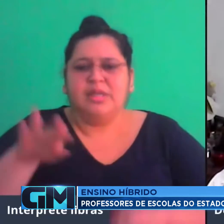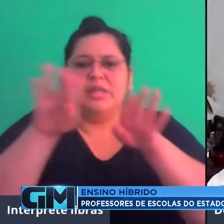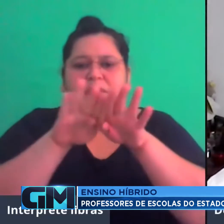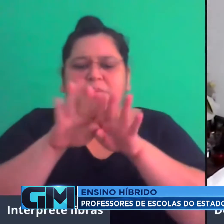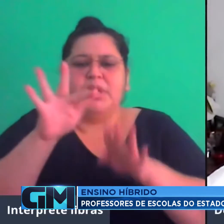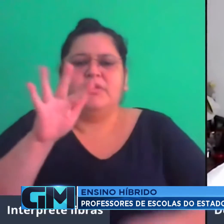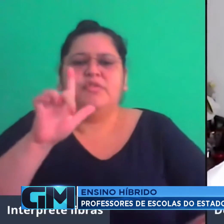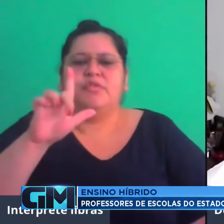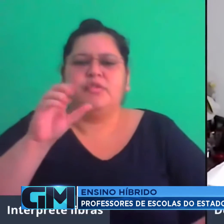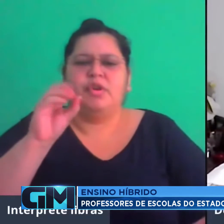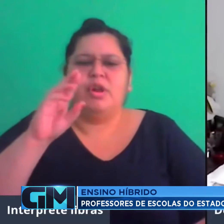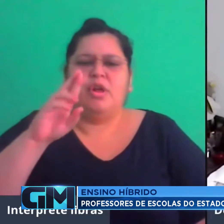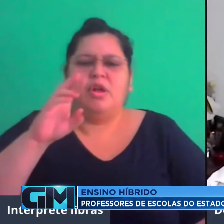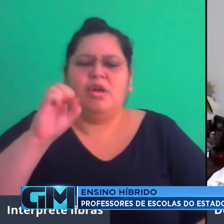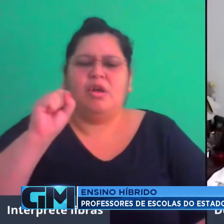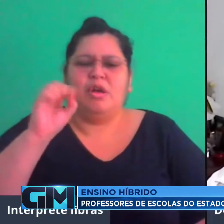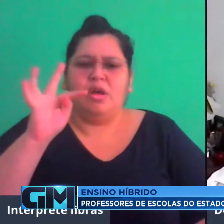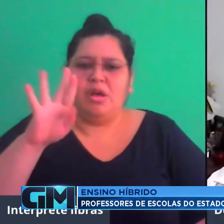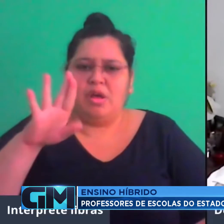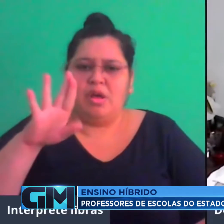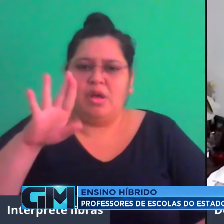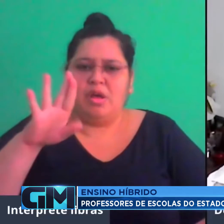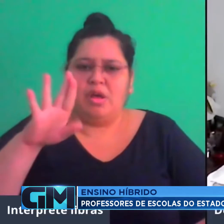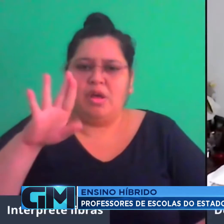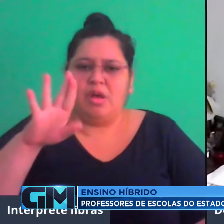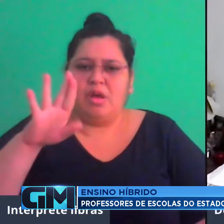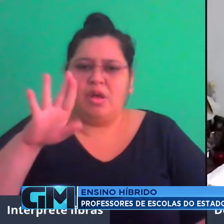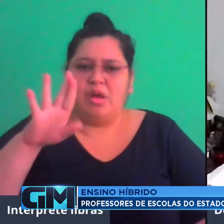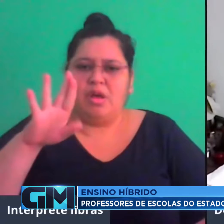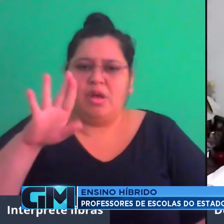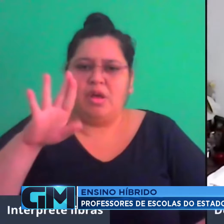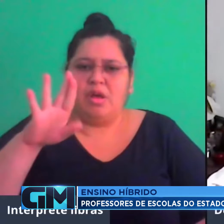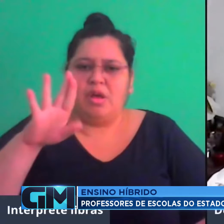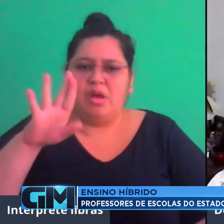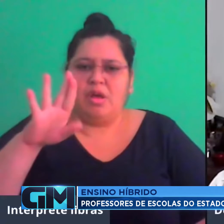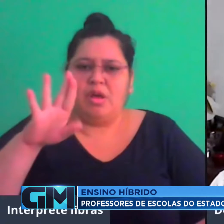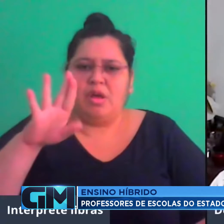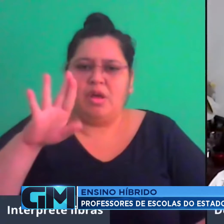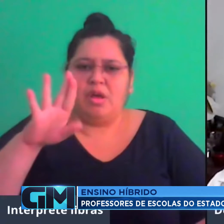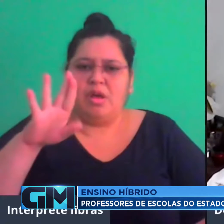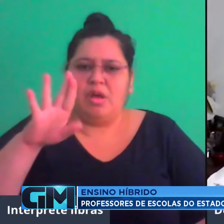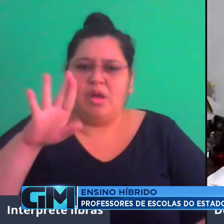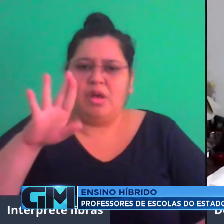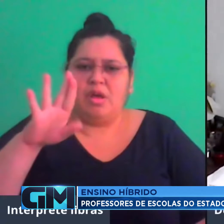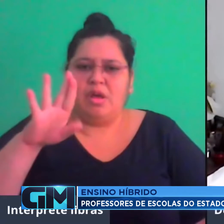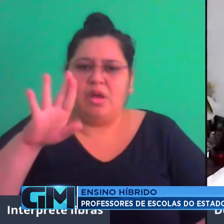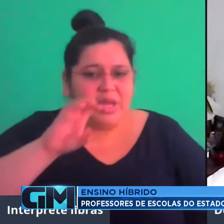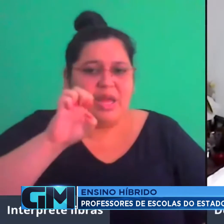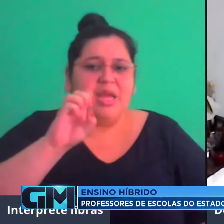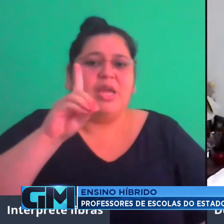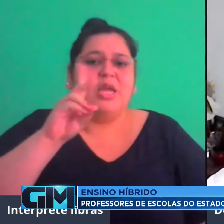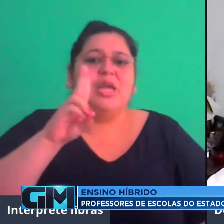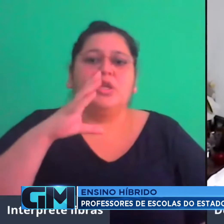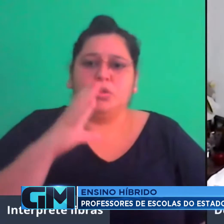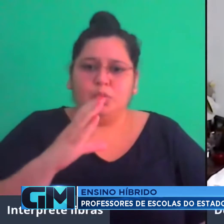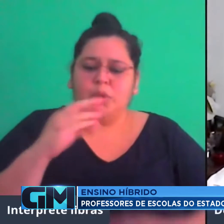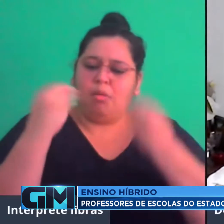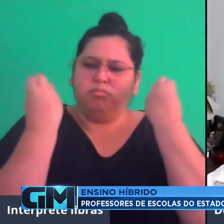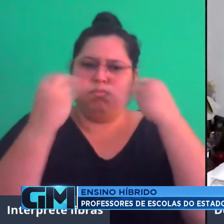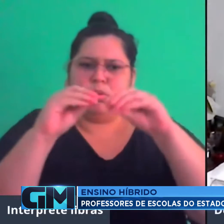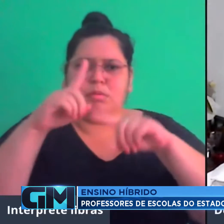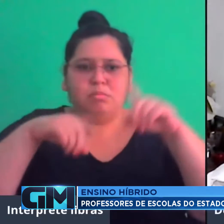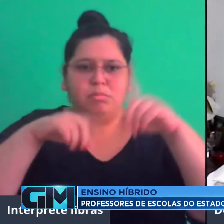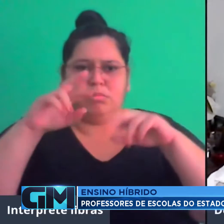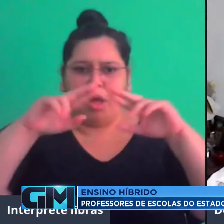Cruzeiro do Sul e até mesmo da nossa plataforma Eduque, onde nós colocamos todo esse material